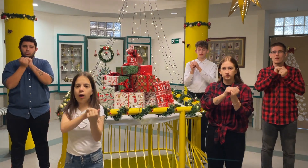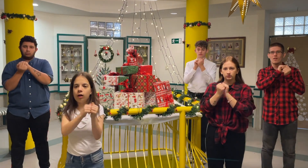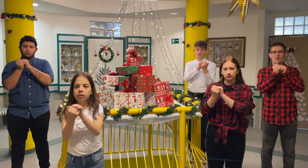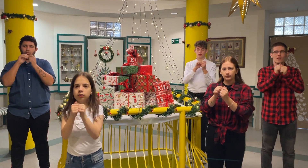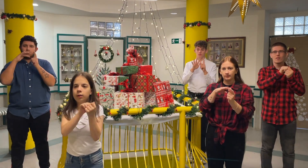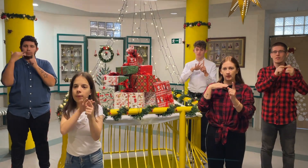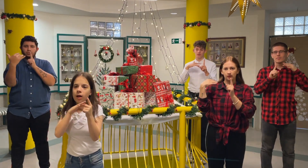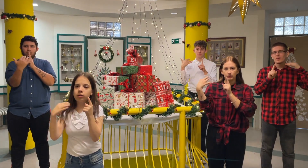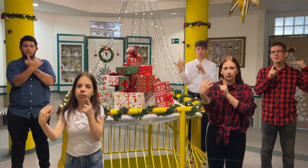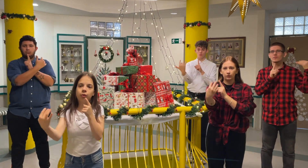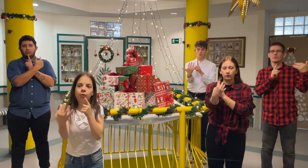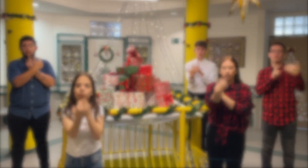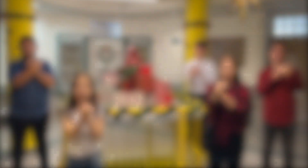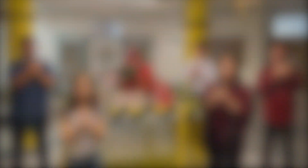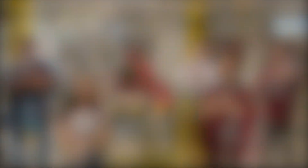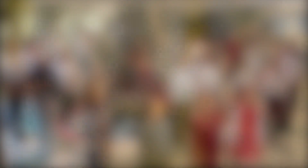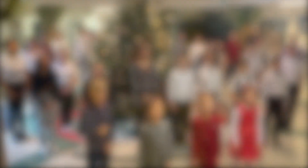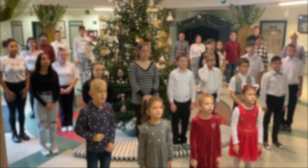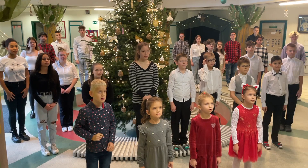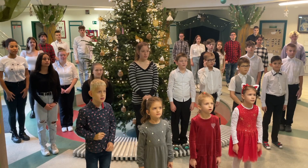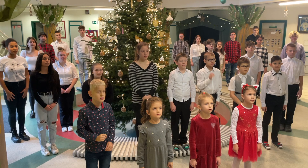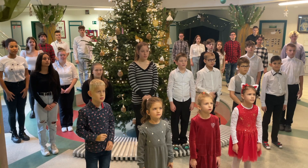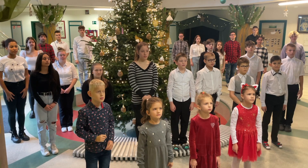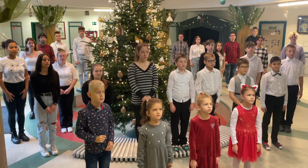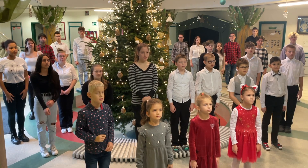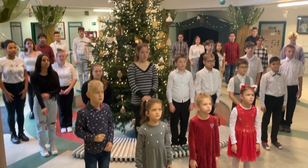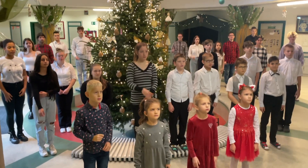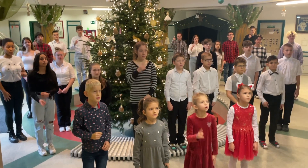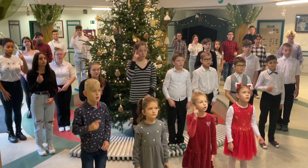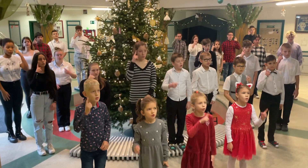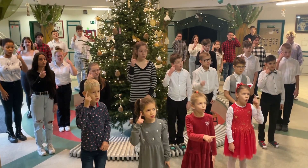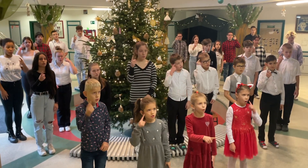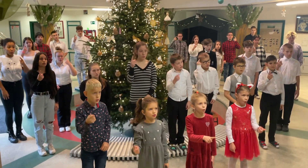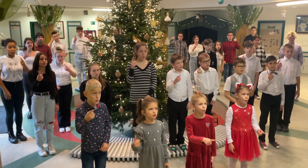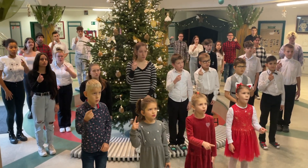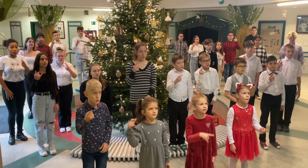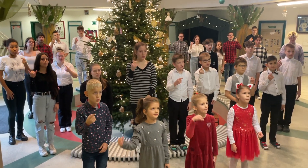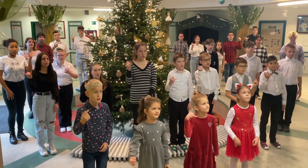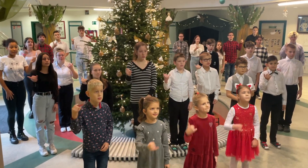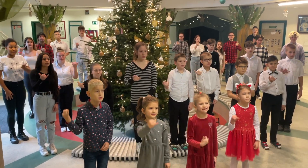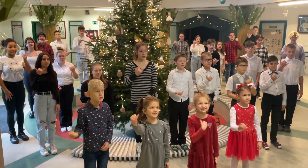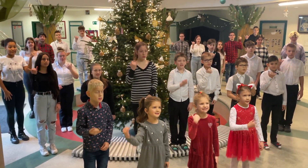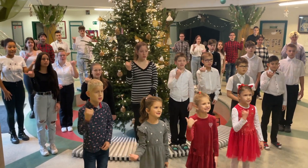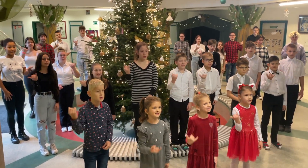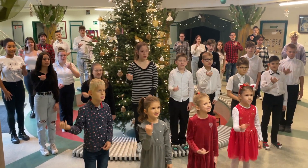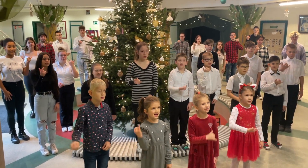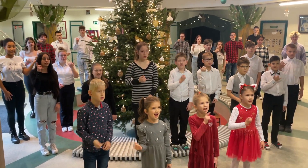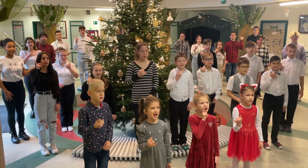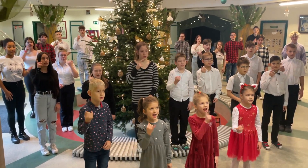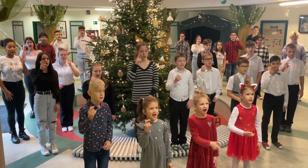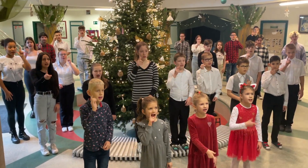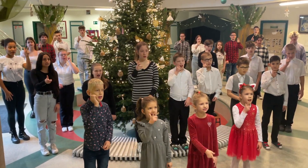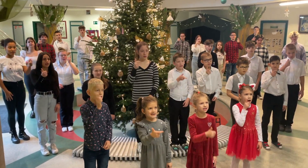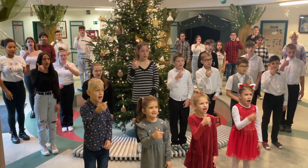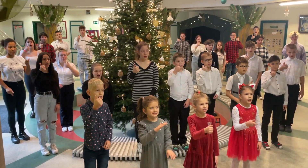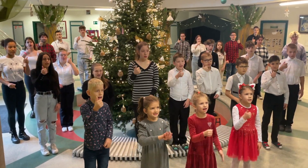mint egy harcmező. Tud, hogy mindig leszed